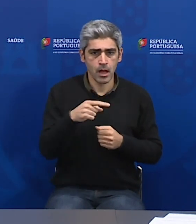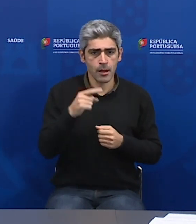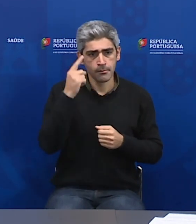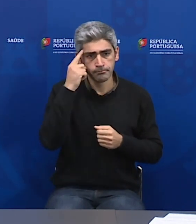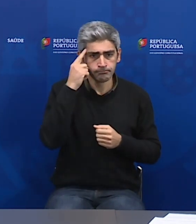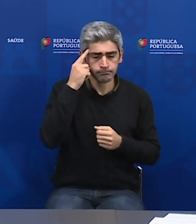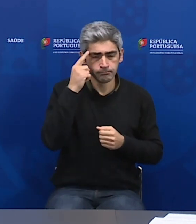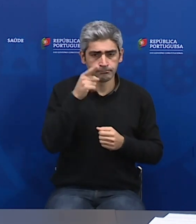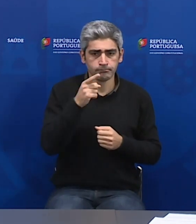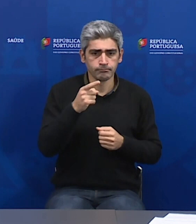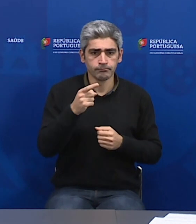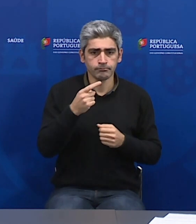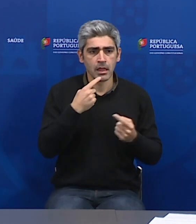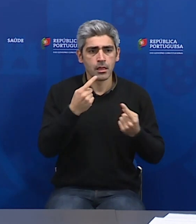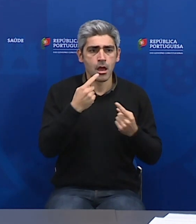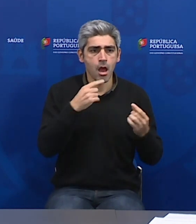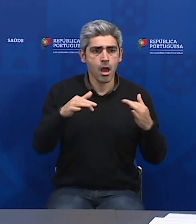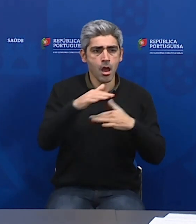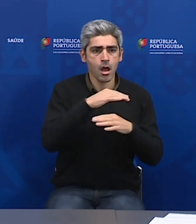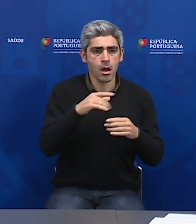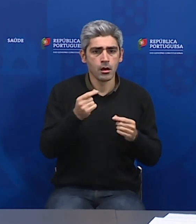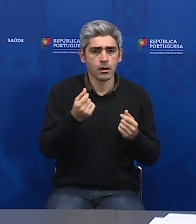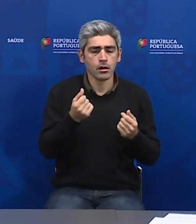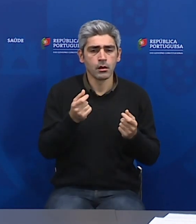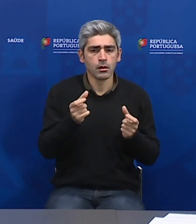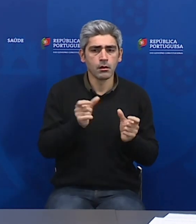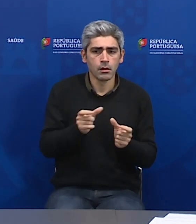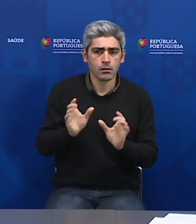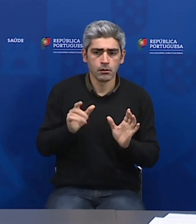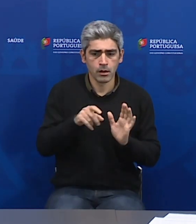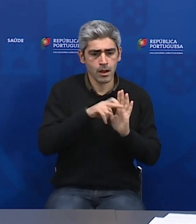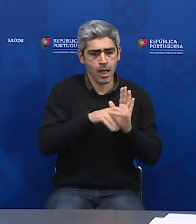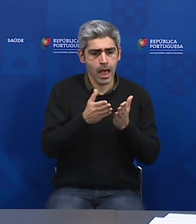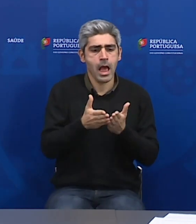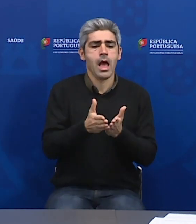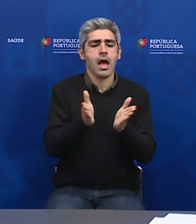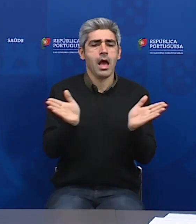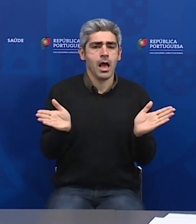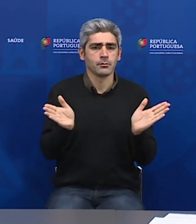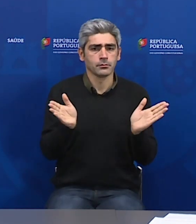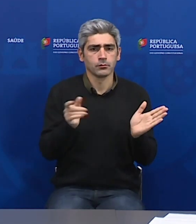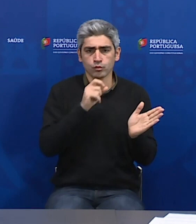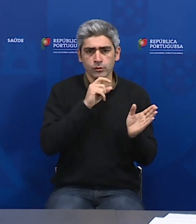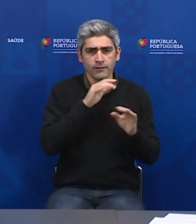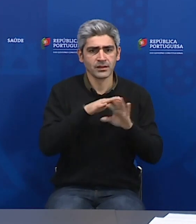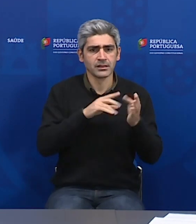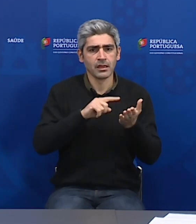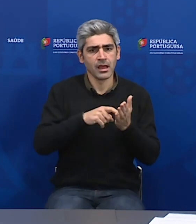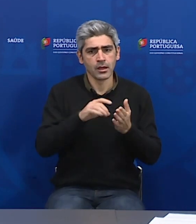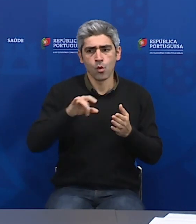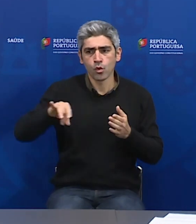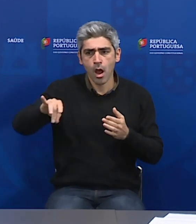diálogo sobre contenção ou não contenção de testes, esta nossa norma abre a possibilidade de se pedir